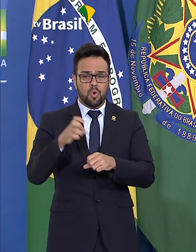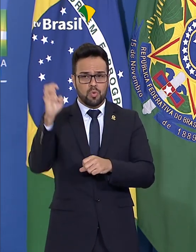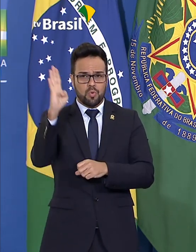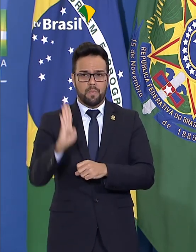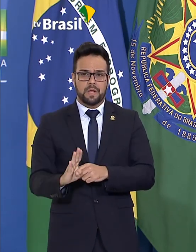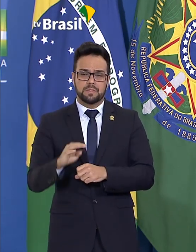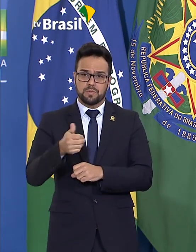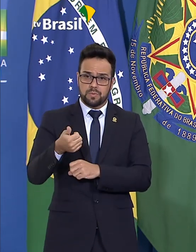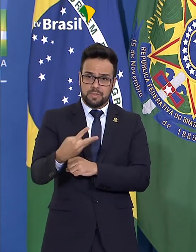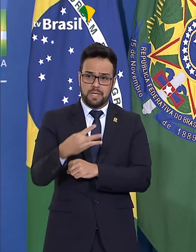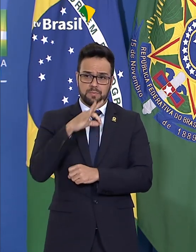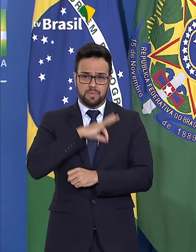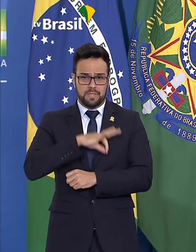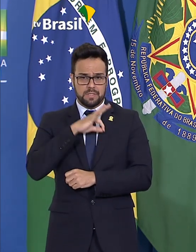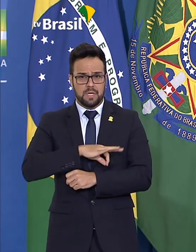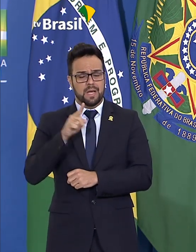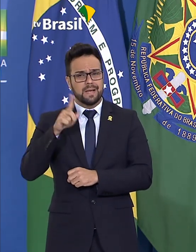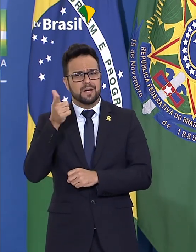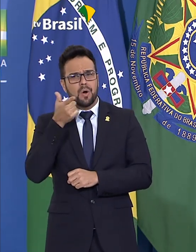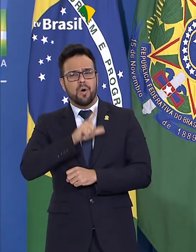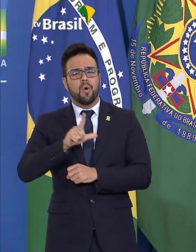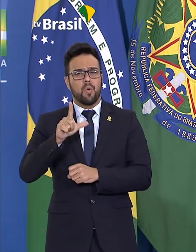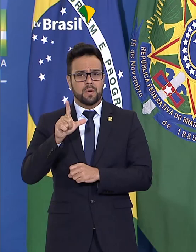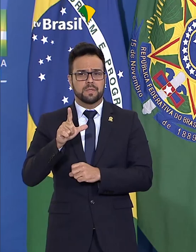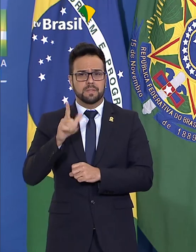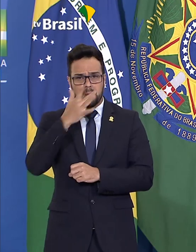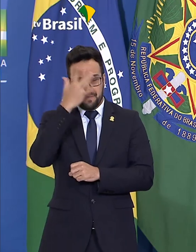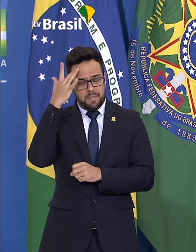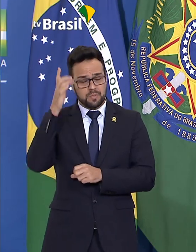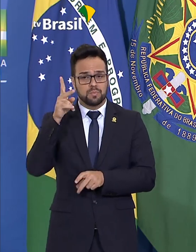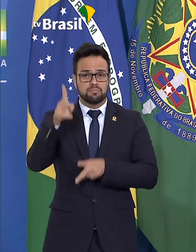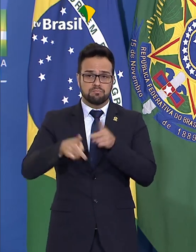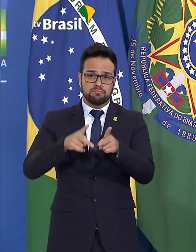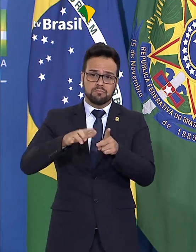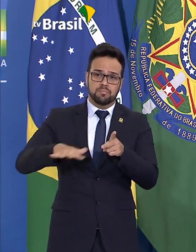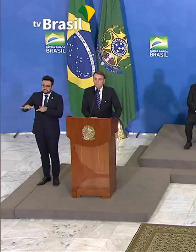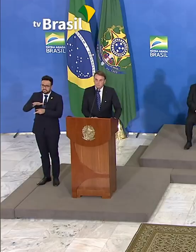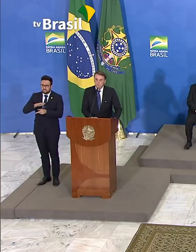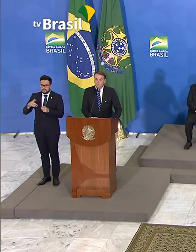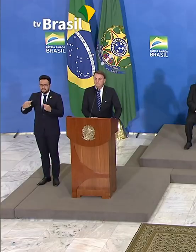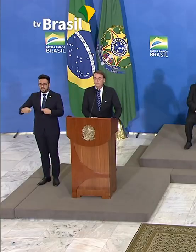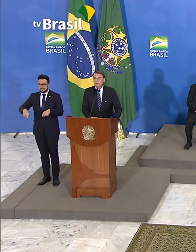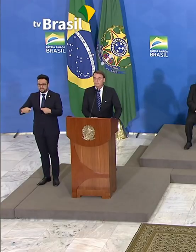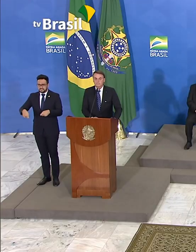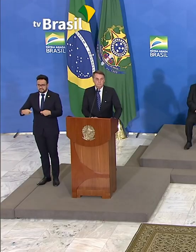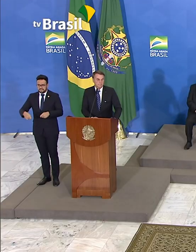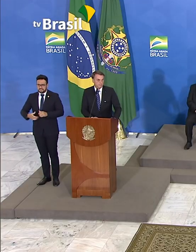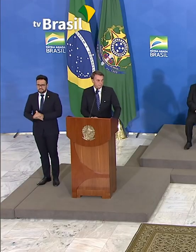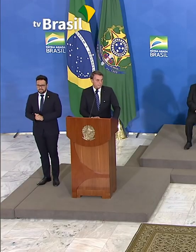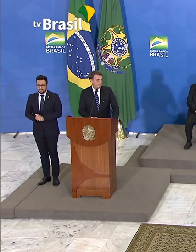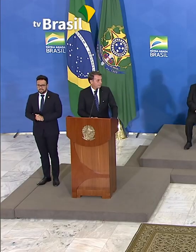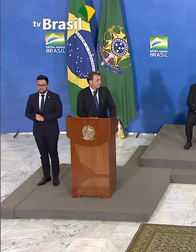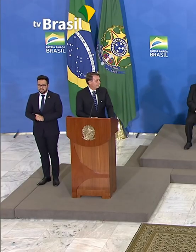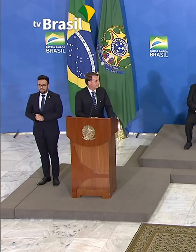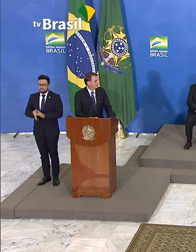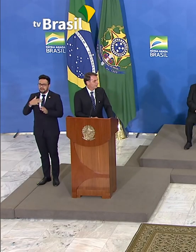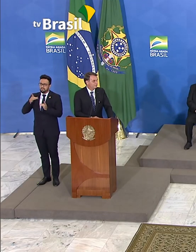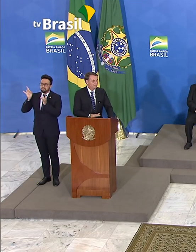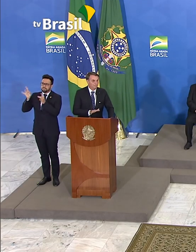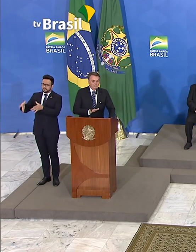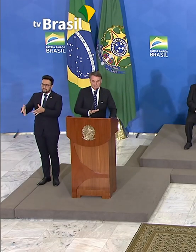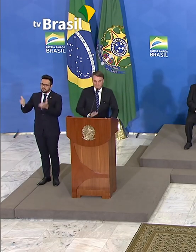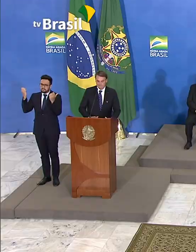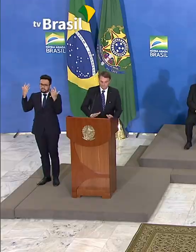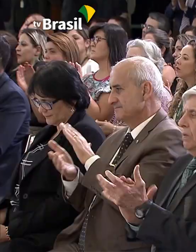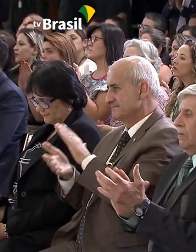no meu entender, é uma grande conquista dessas pessoas que tanto necessitam e ficaram esquecidas por muito tempo. Bolsonaro